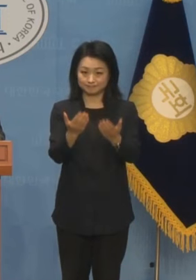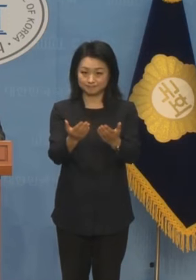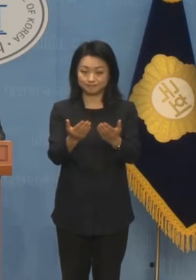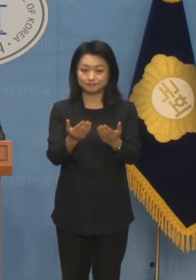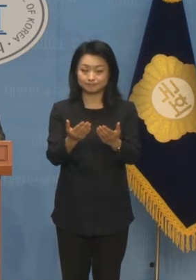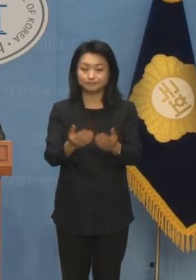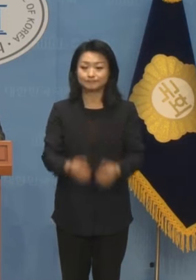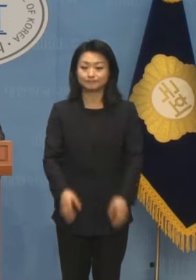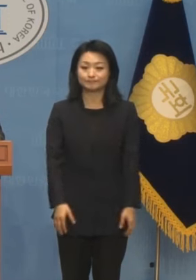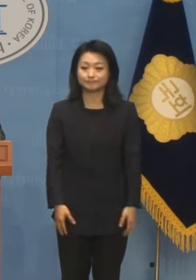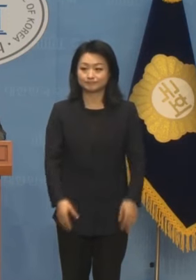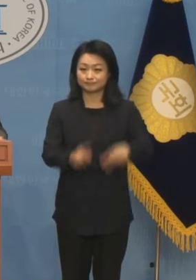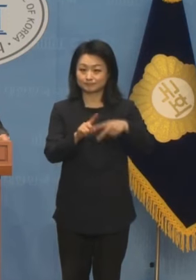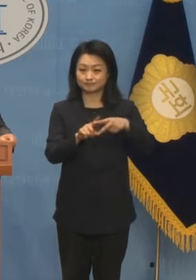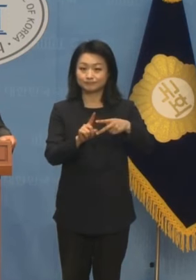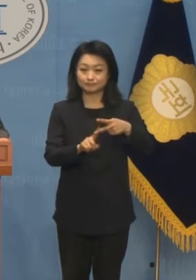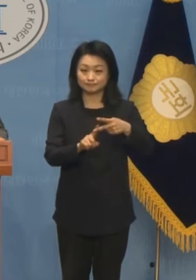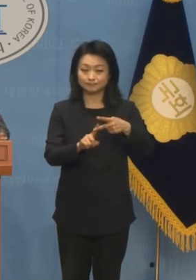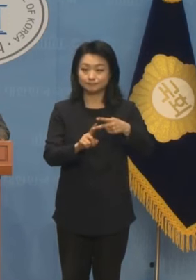온마이크 하겠습니다.